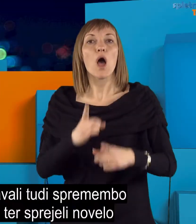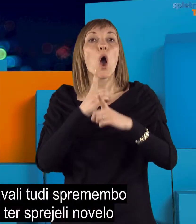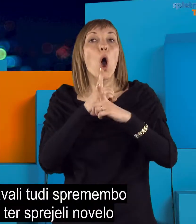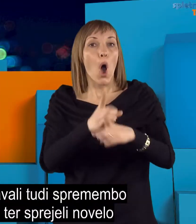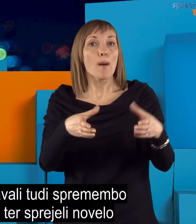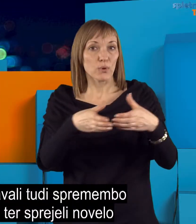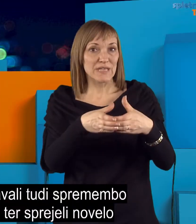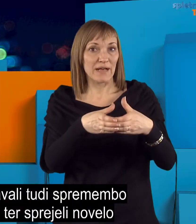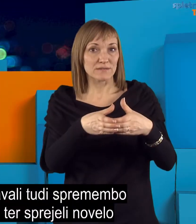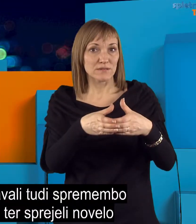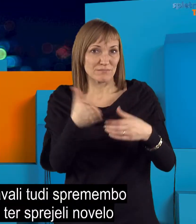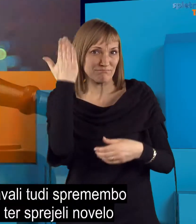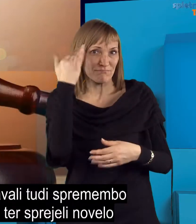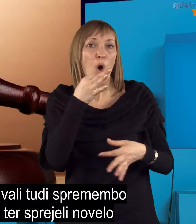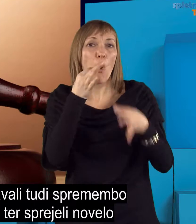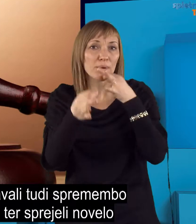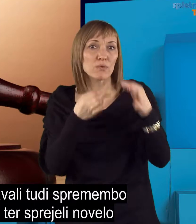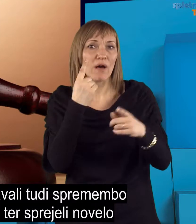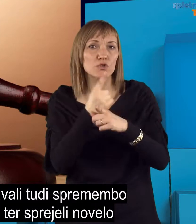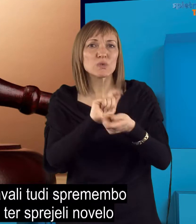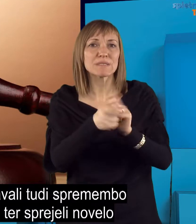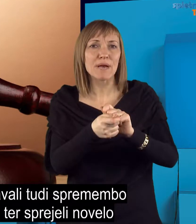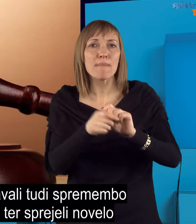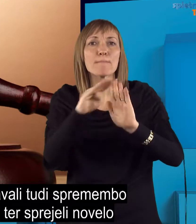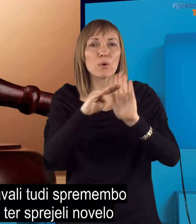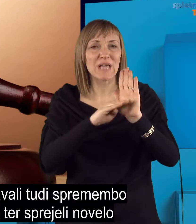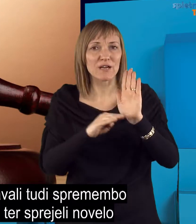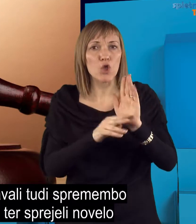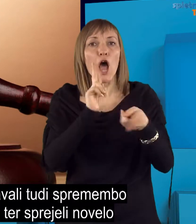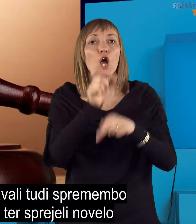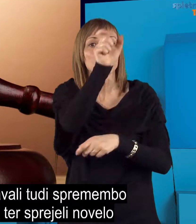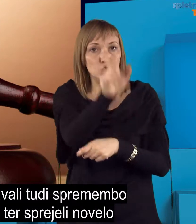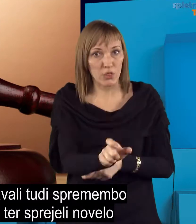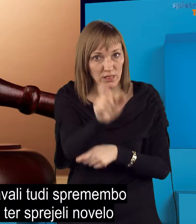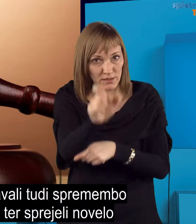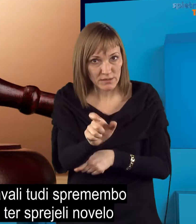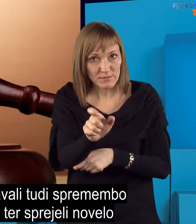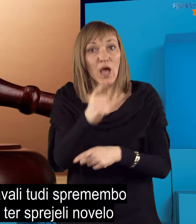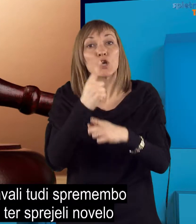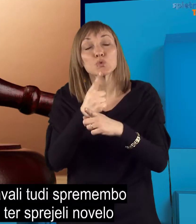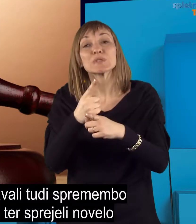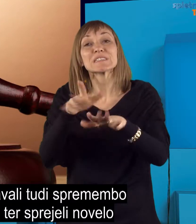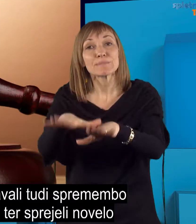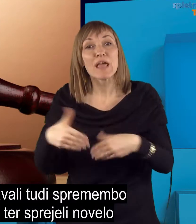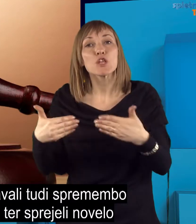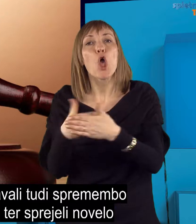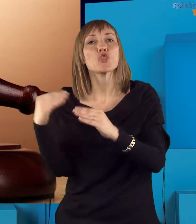Poslanci so obravnavali tudi spremembo zakona o sodnikih in sprejeli iz novelo zakona o sodiščih in